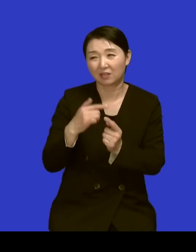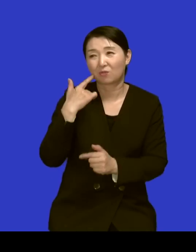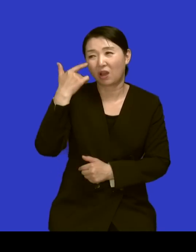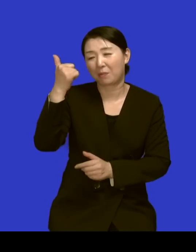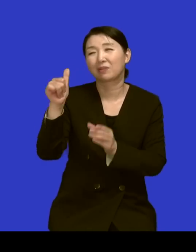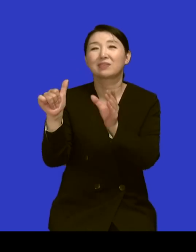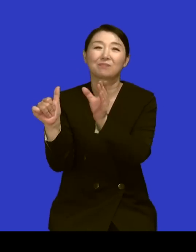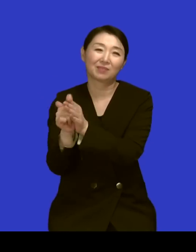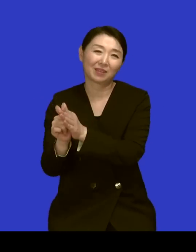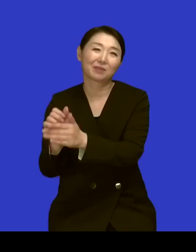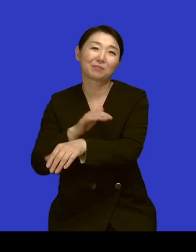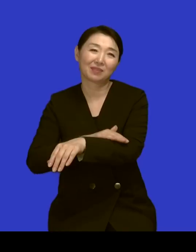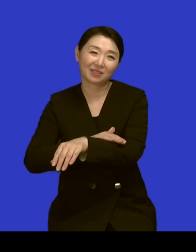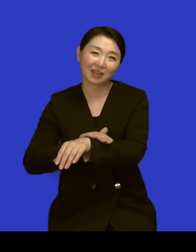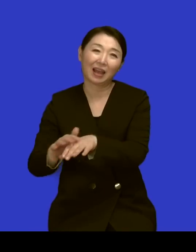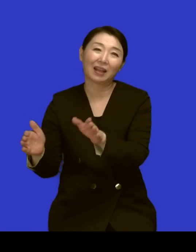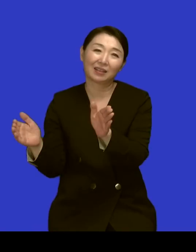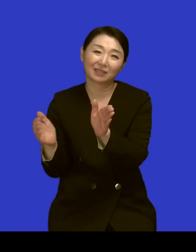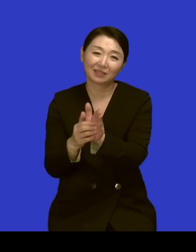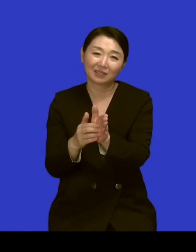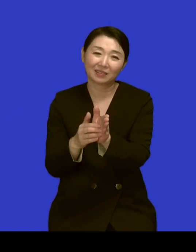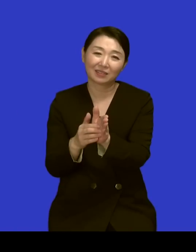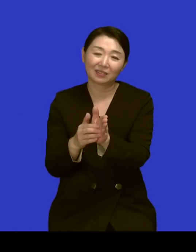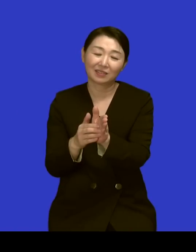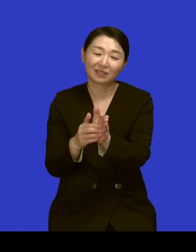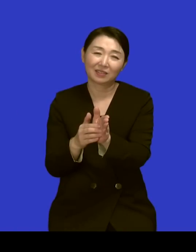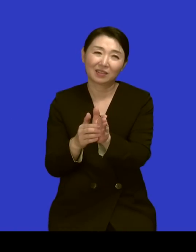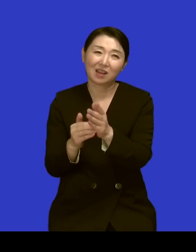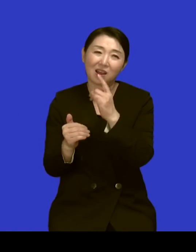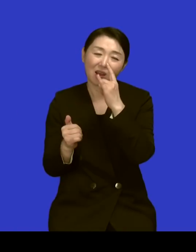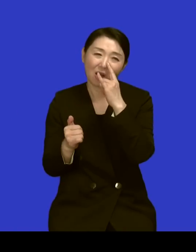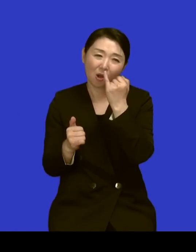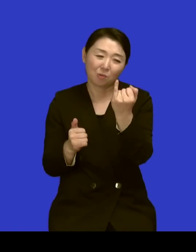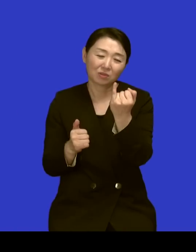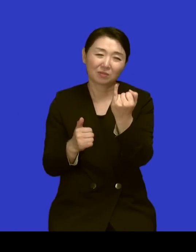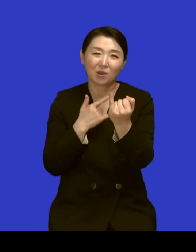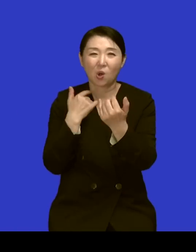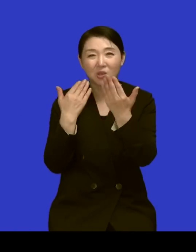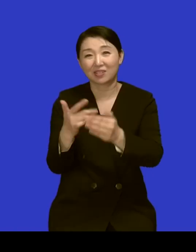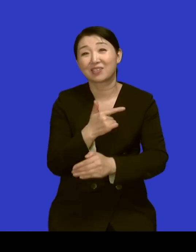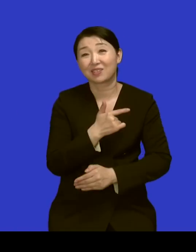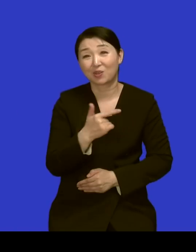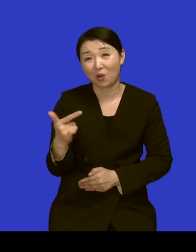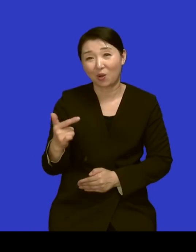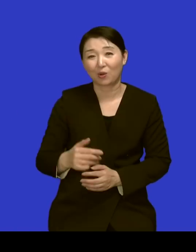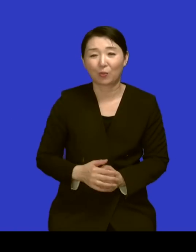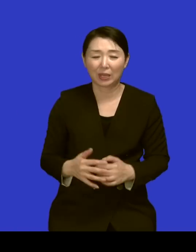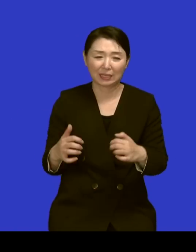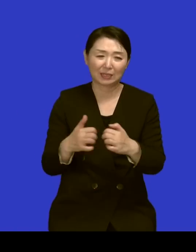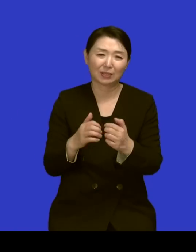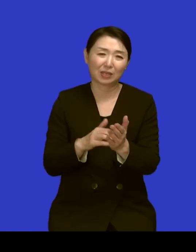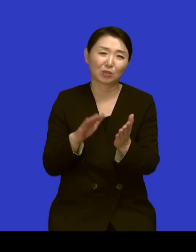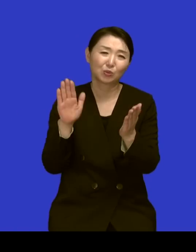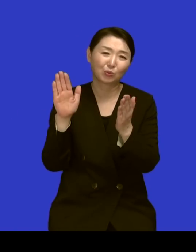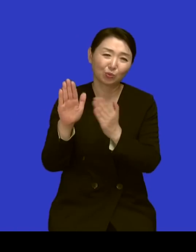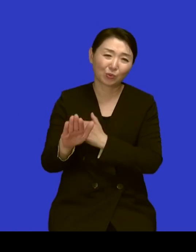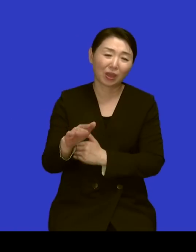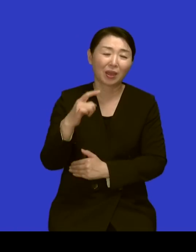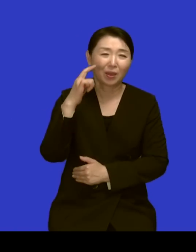네 어머님도 얼마나 헌신하셨을까요? 그 전쟁 직후에 더군다나 제일 열악한 하남에서